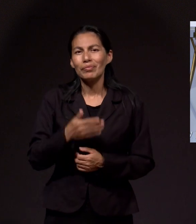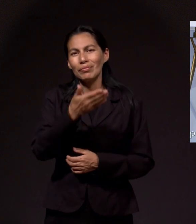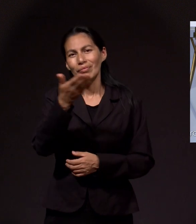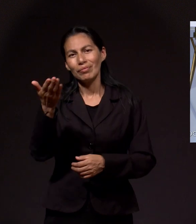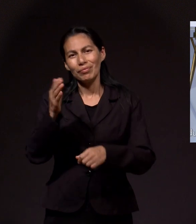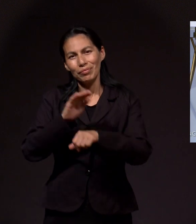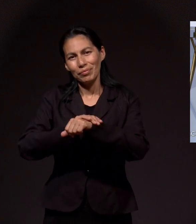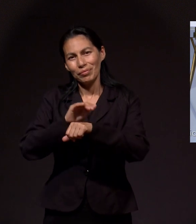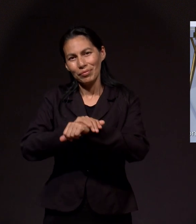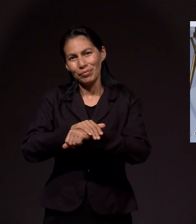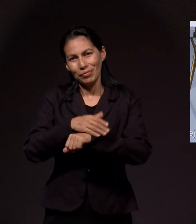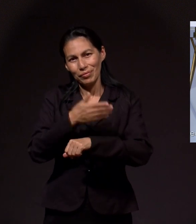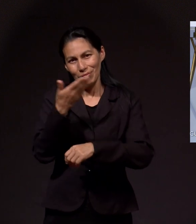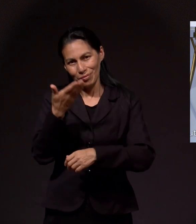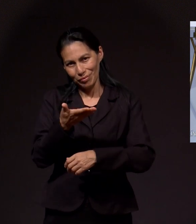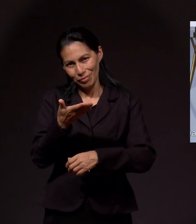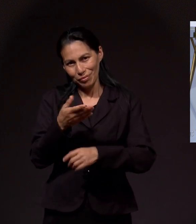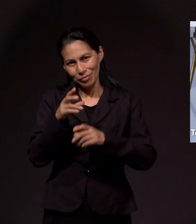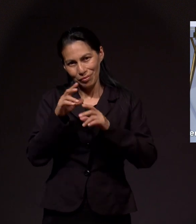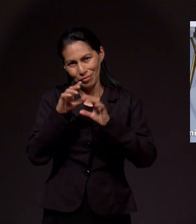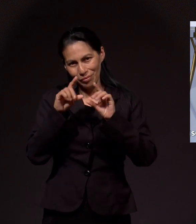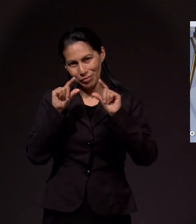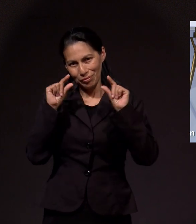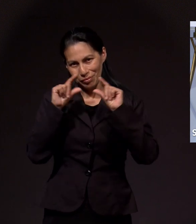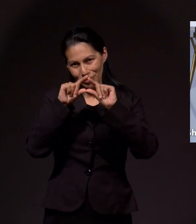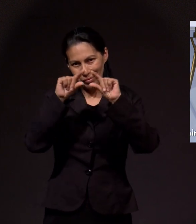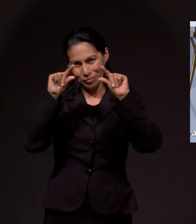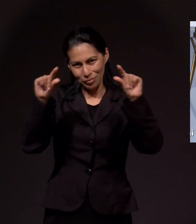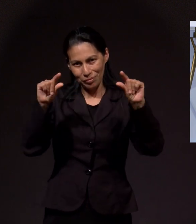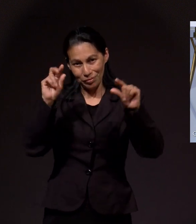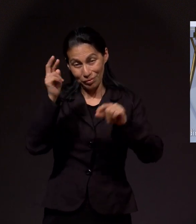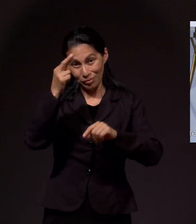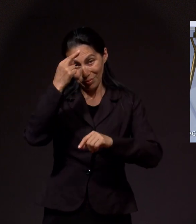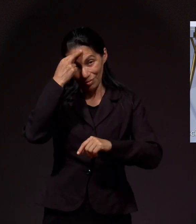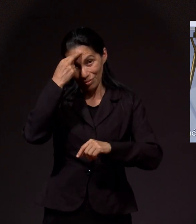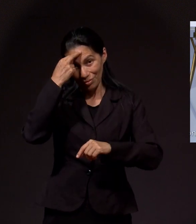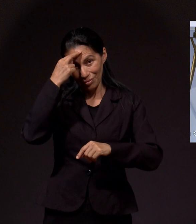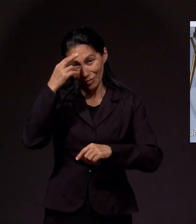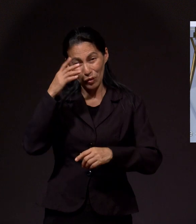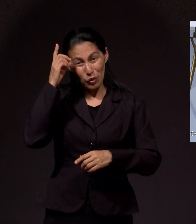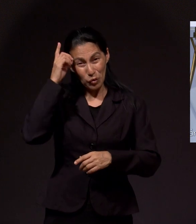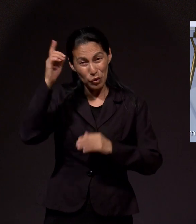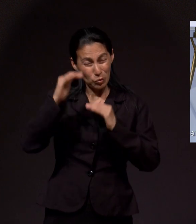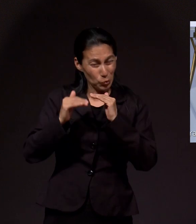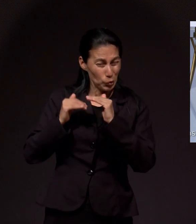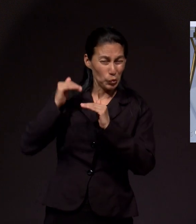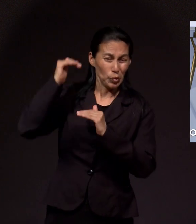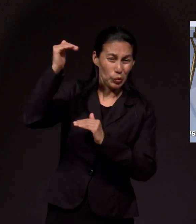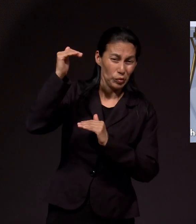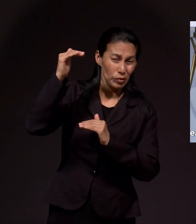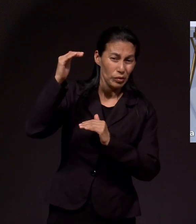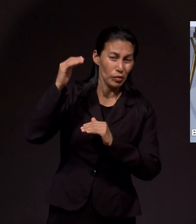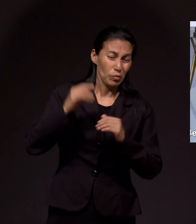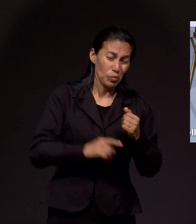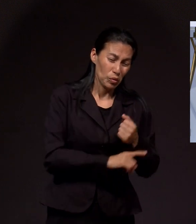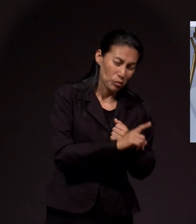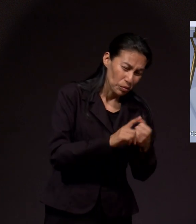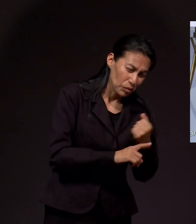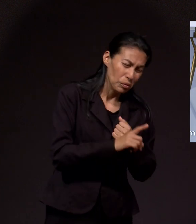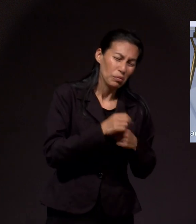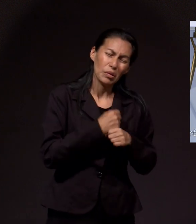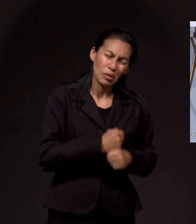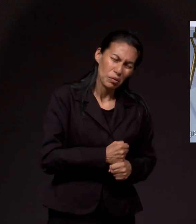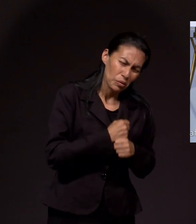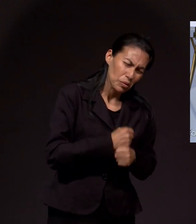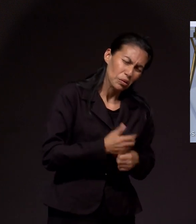Recuerden, Dios está por encima de todo problema, de toda angustia, de toda enfermedad. Y Él